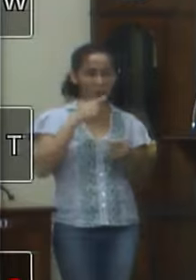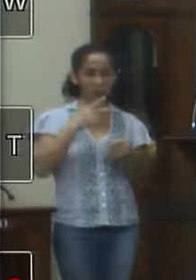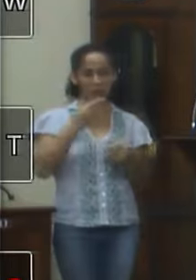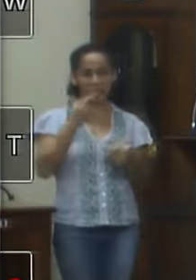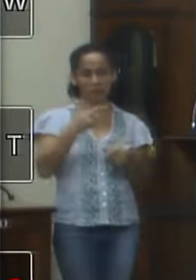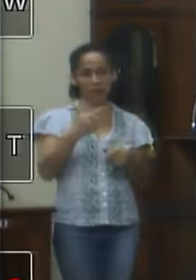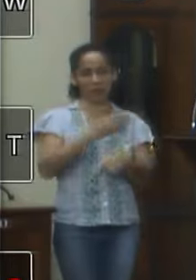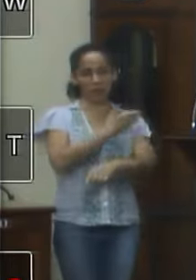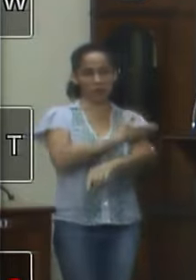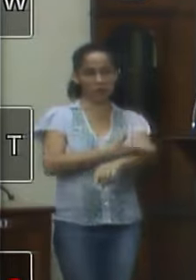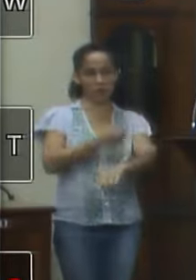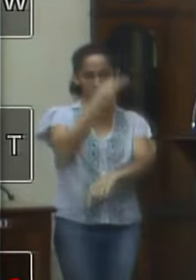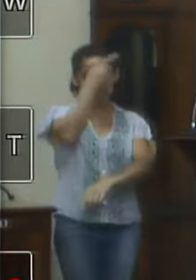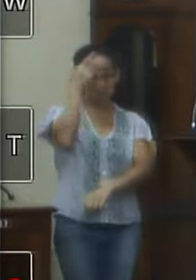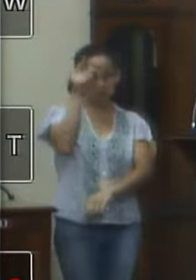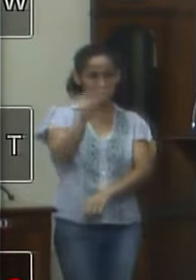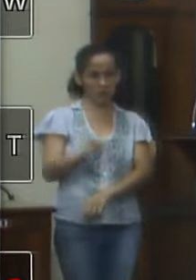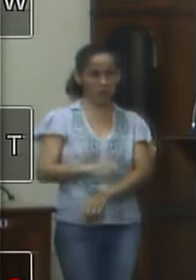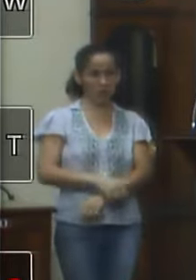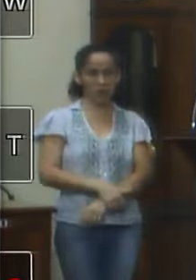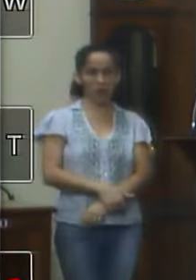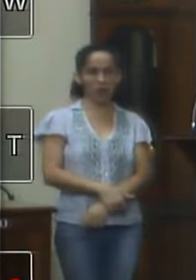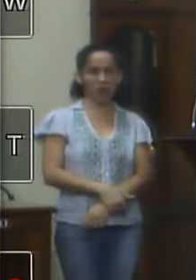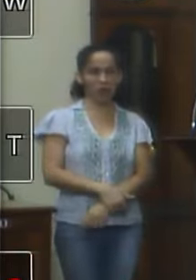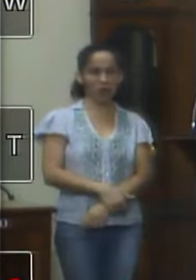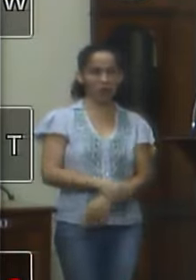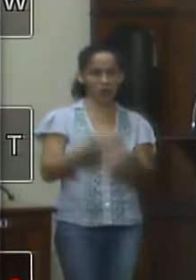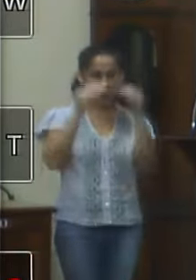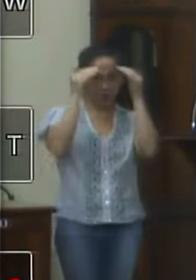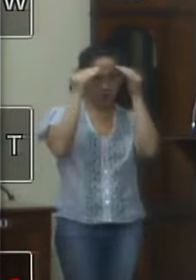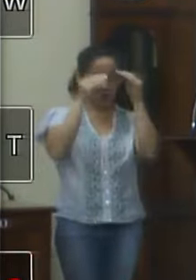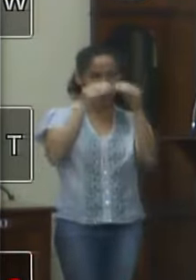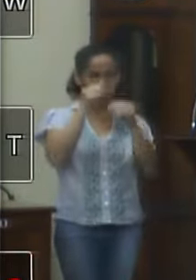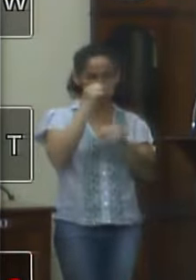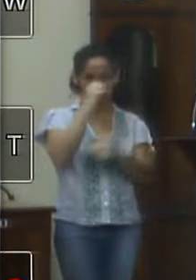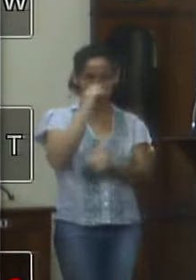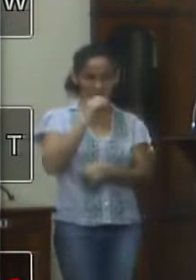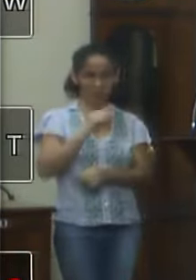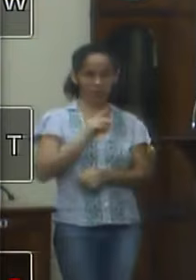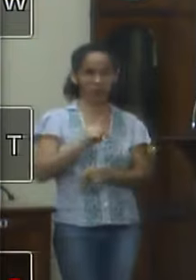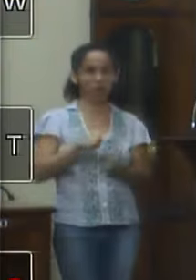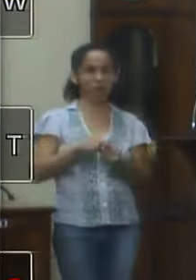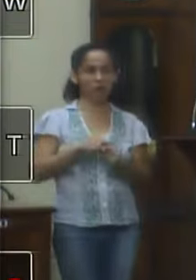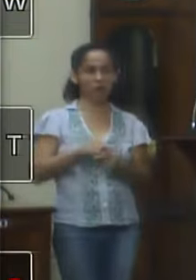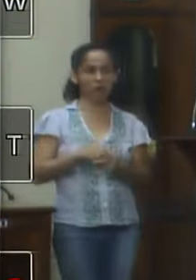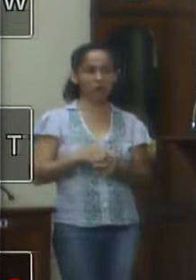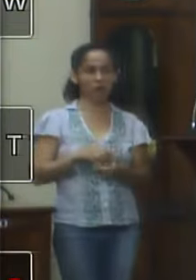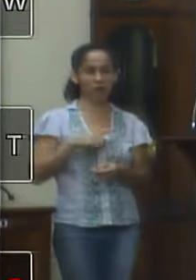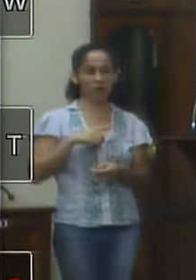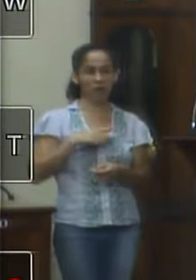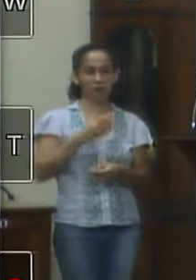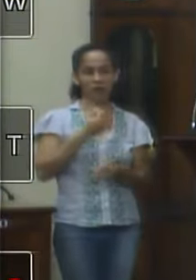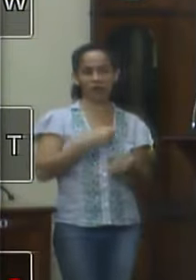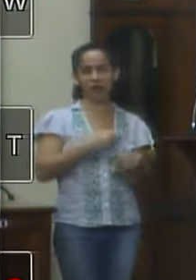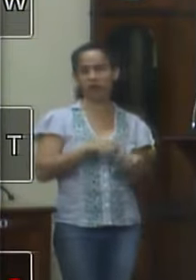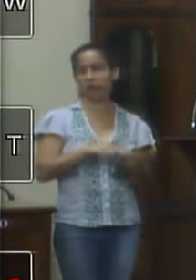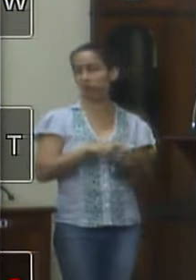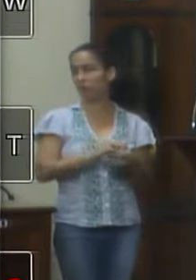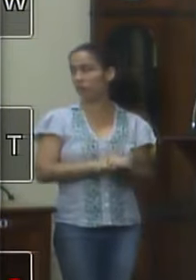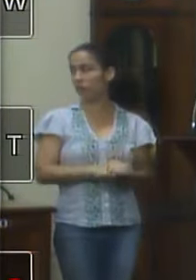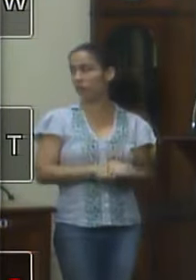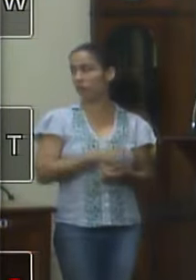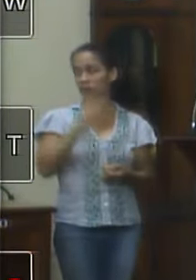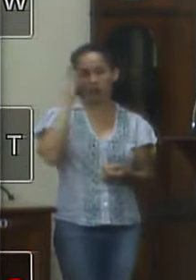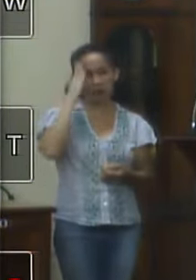pessoas o respeito Silvio é uma coisa que é de berço saber